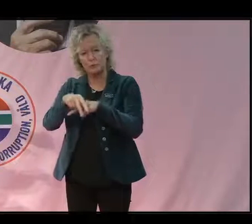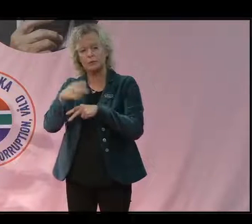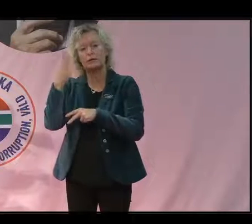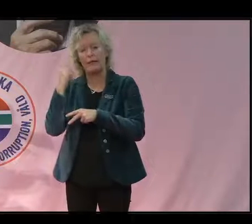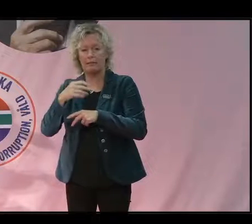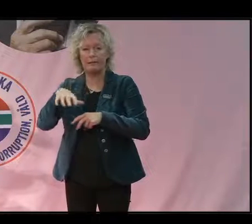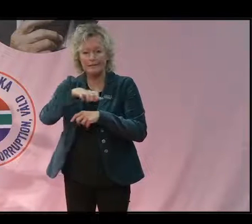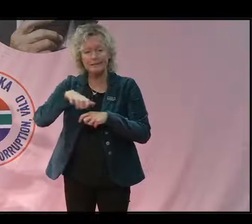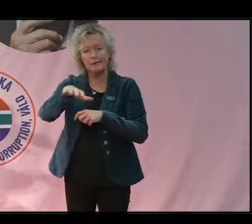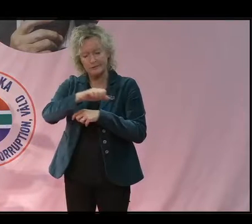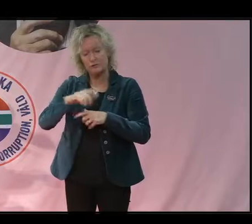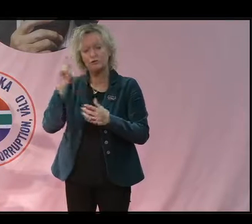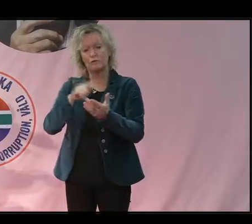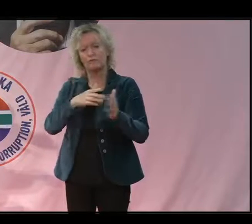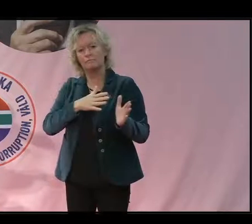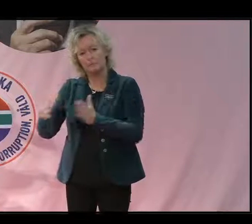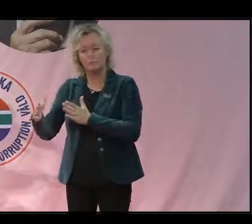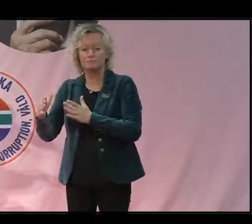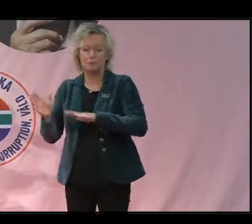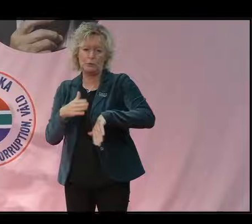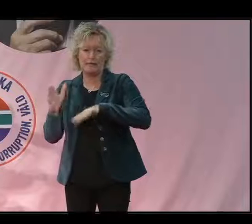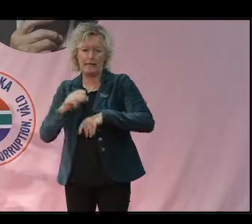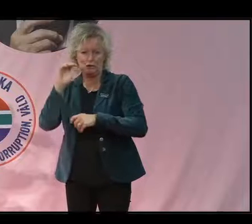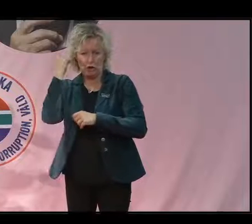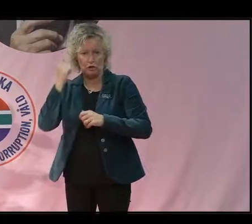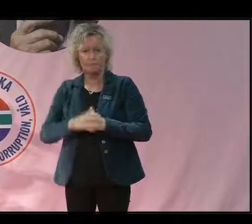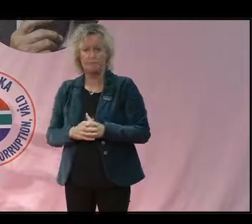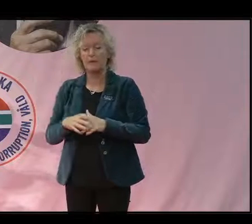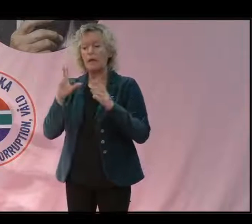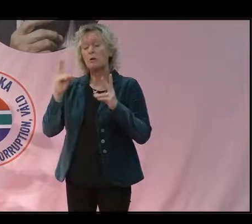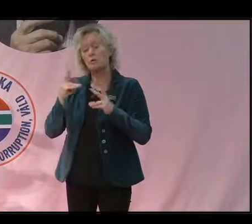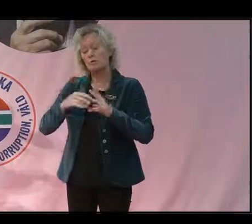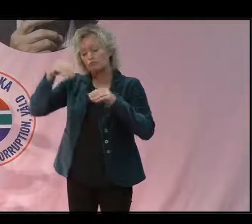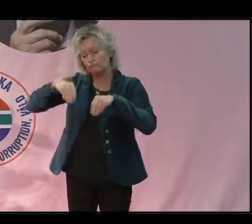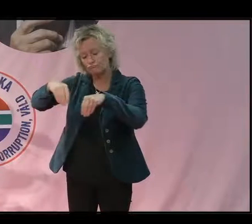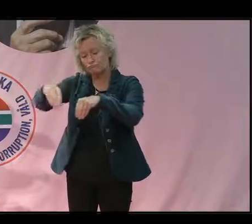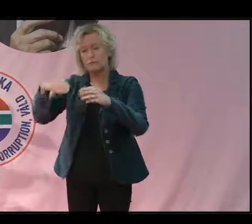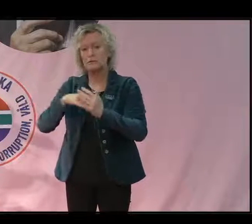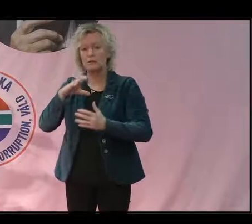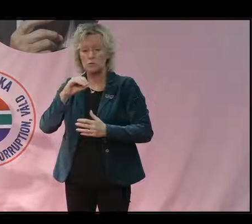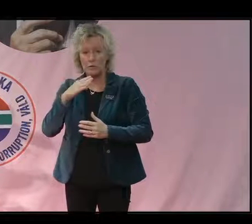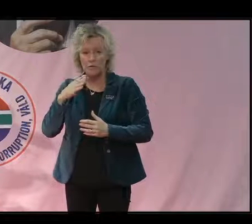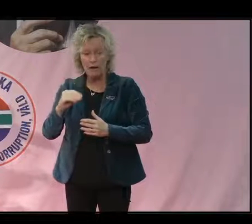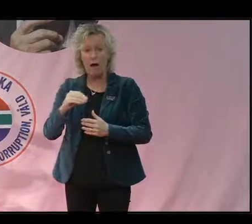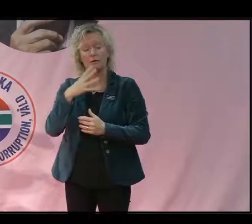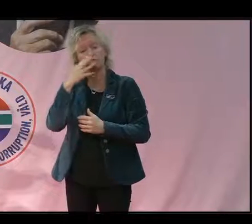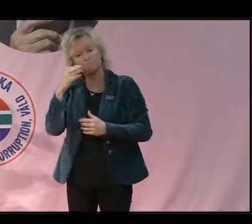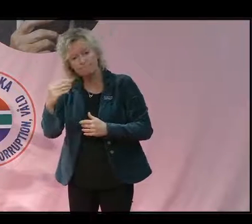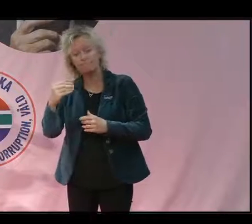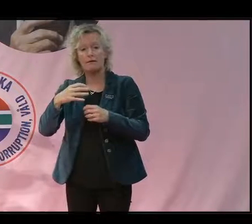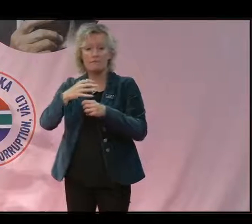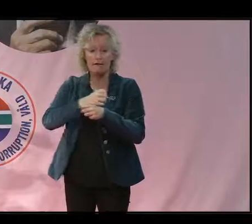också till mindre utsträckning åkermark för att producera soja, palmolja, kaka och kaffe och andra